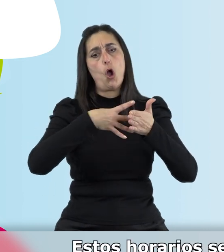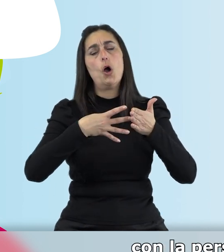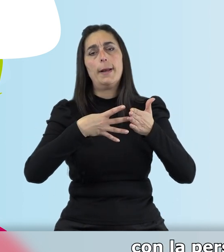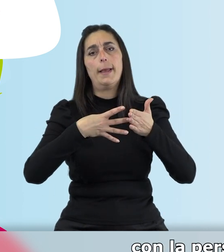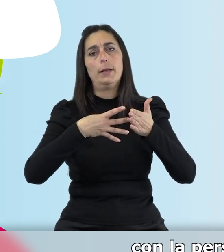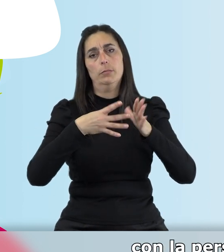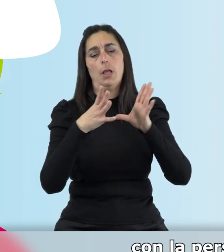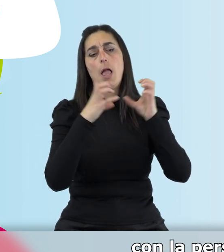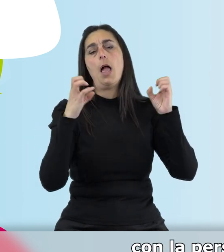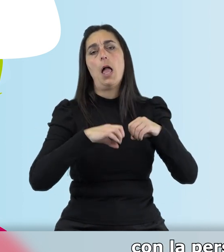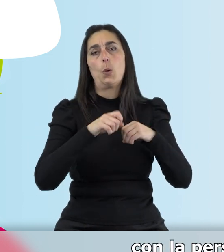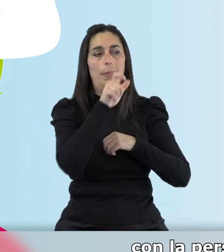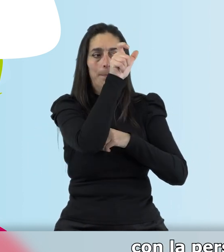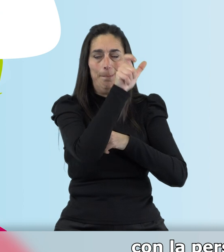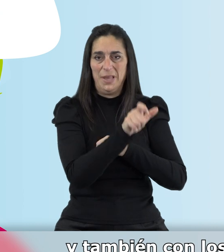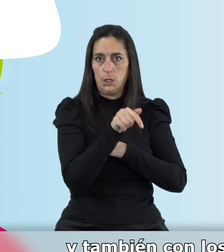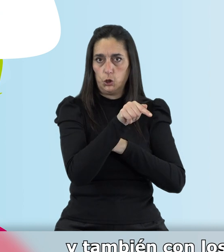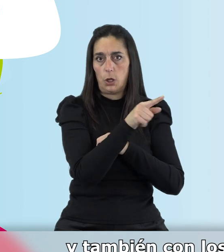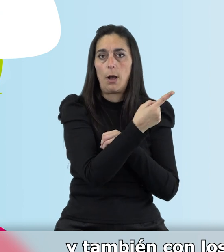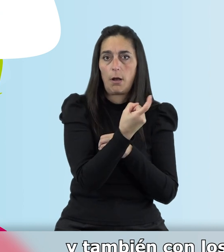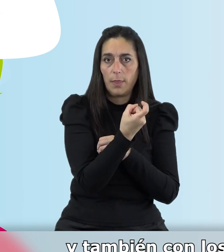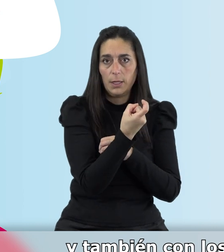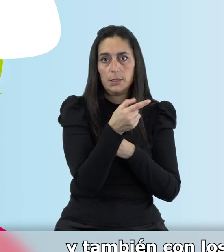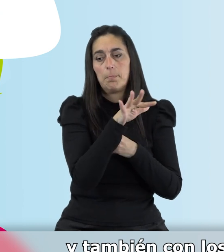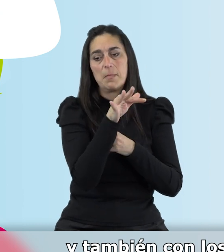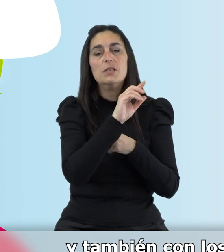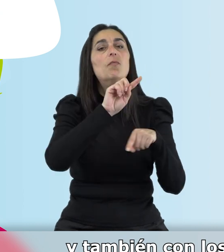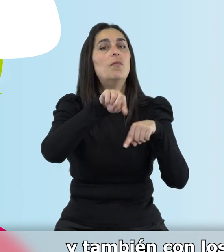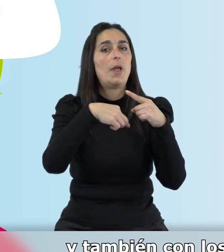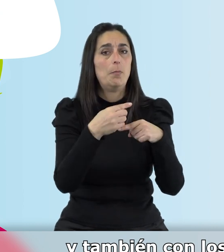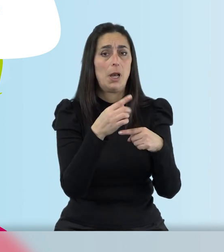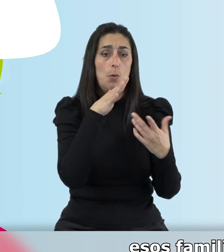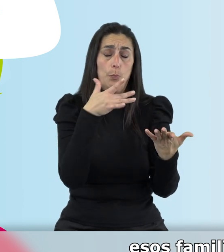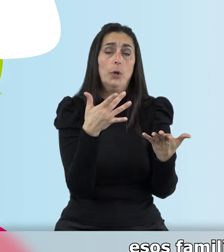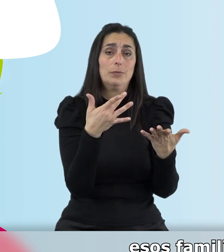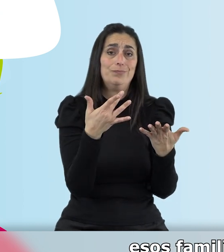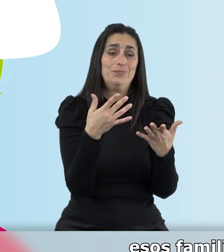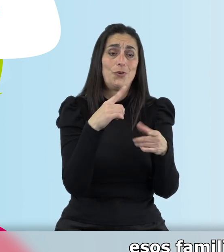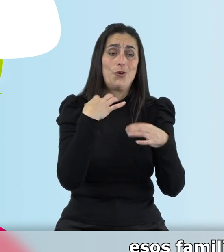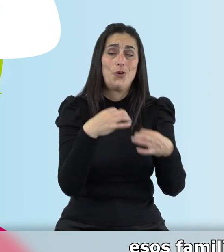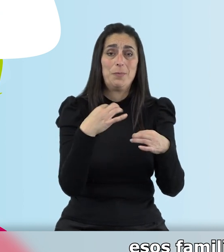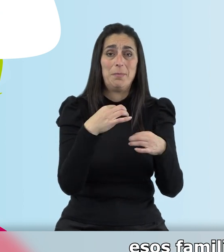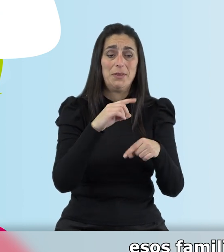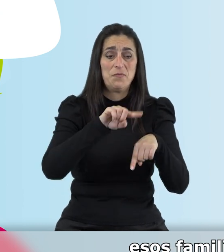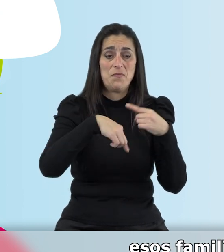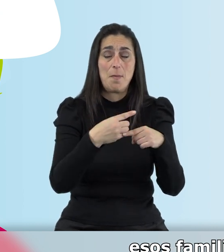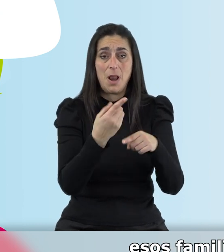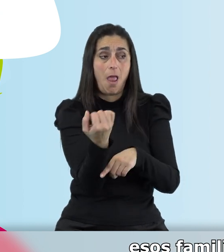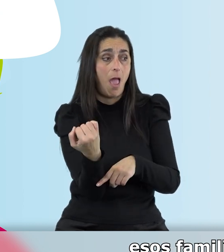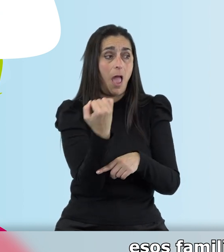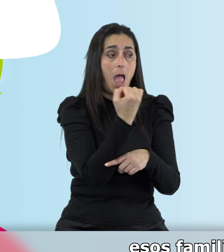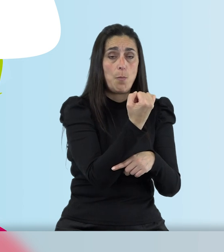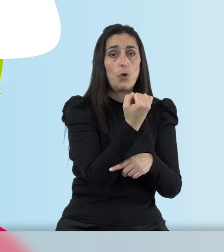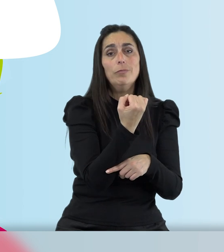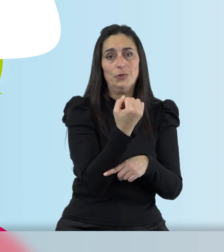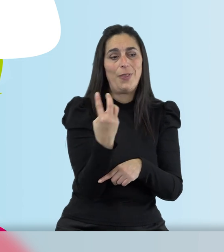principalmente con la persona que va a recibir los apoyos y también con los familiares, puesto que normalmente esos familiares son los que están dando ese